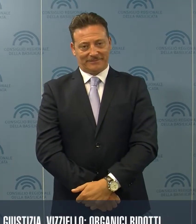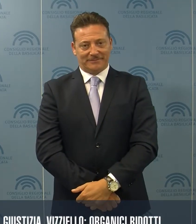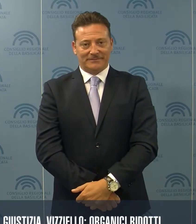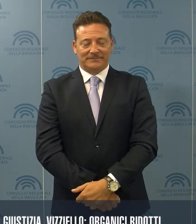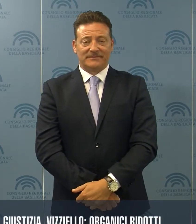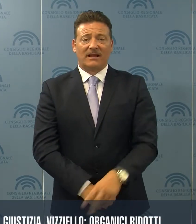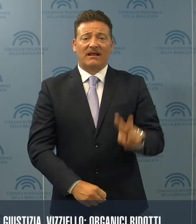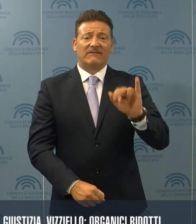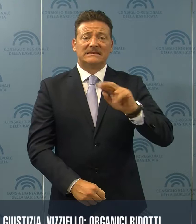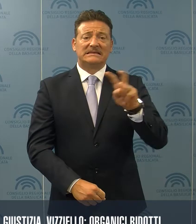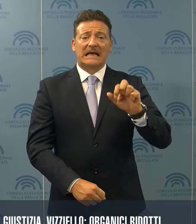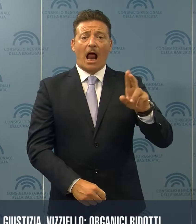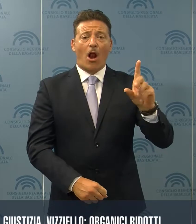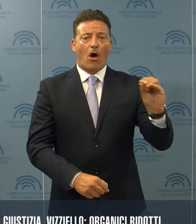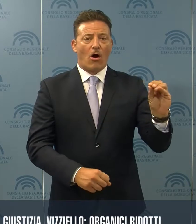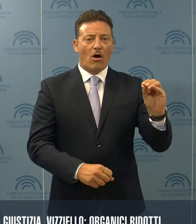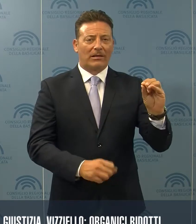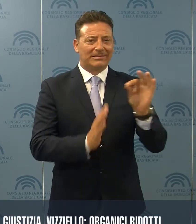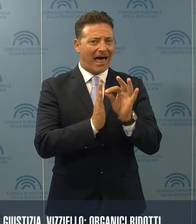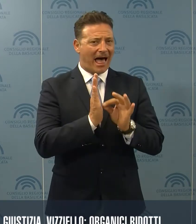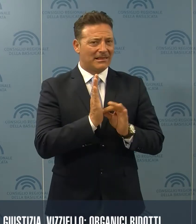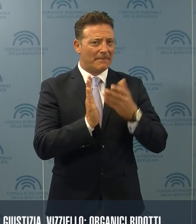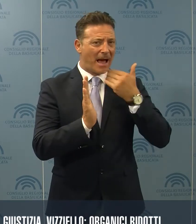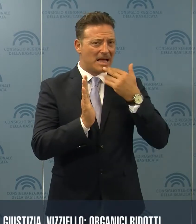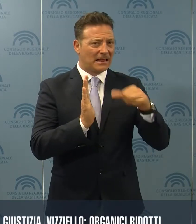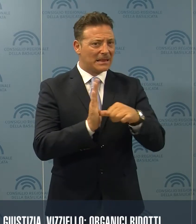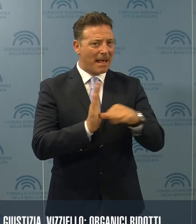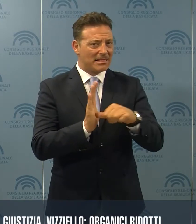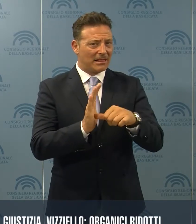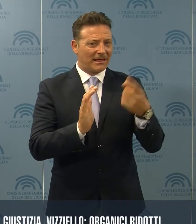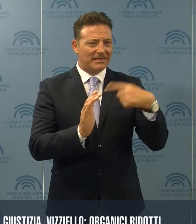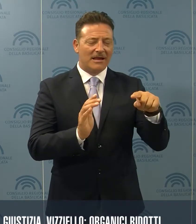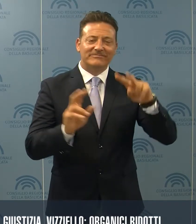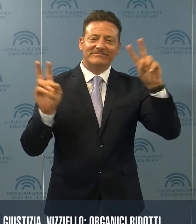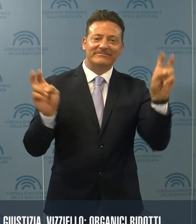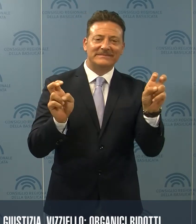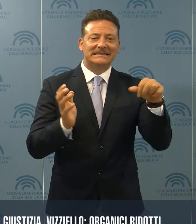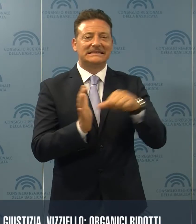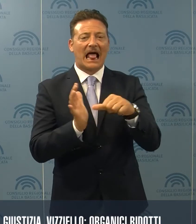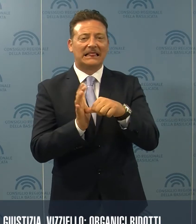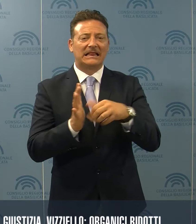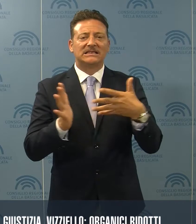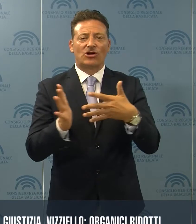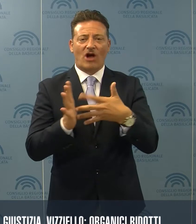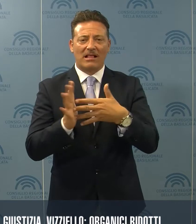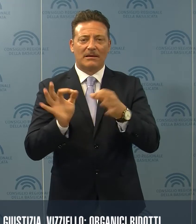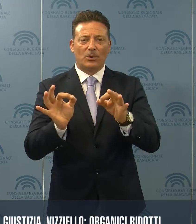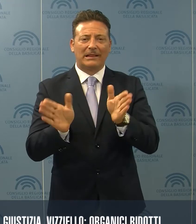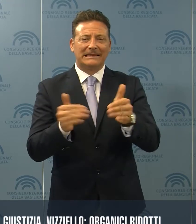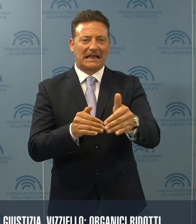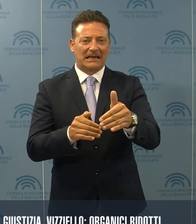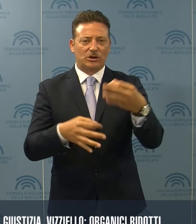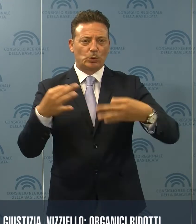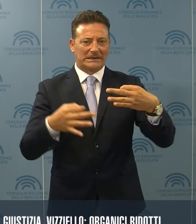Viziello commenta i dati sulla carenza di organico delle cosiddette sedi disagiate dei distretti